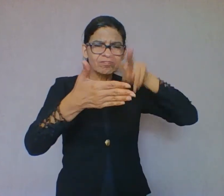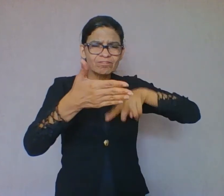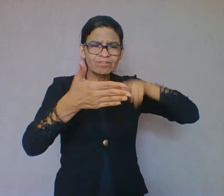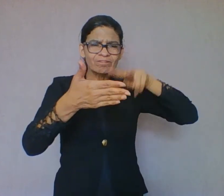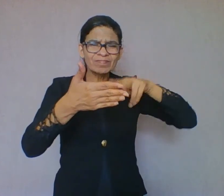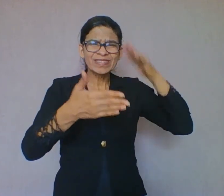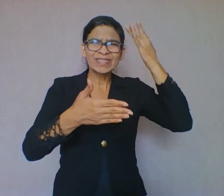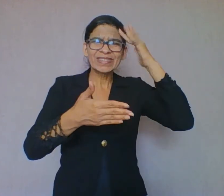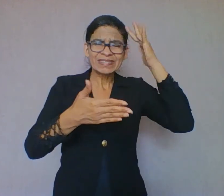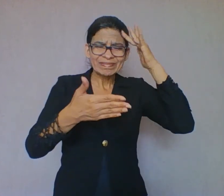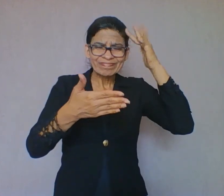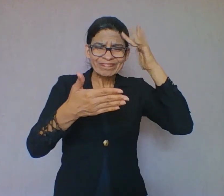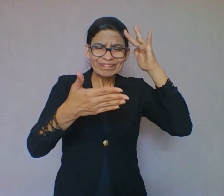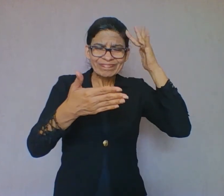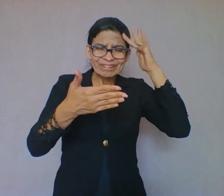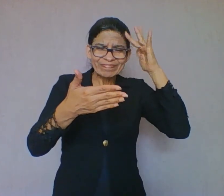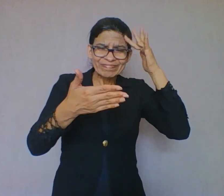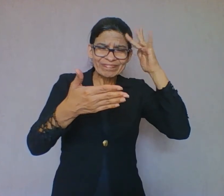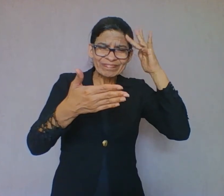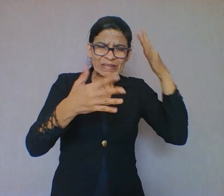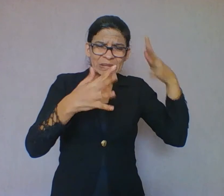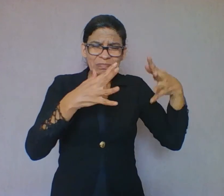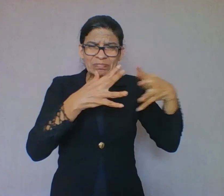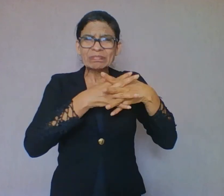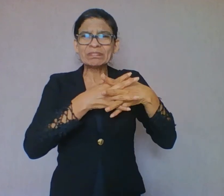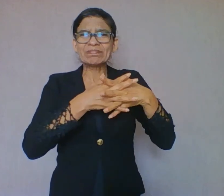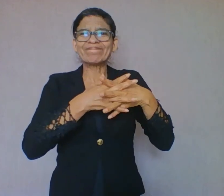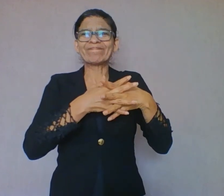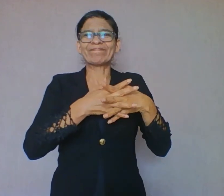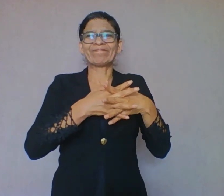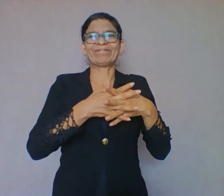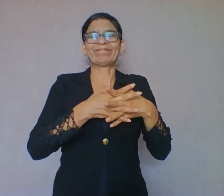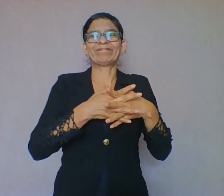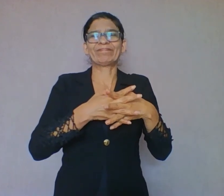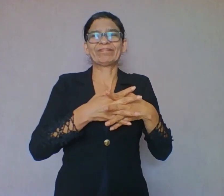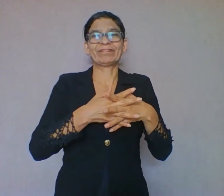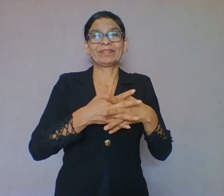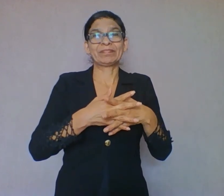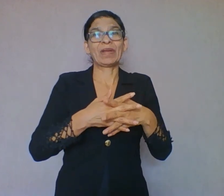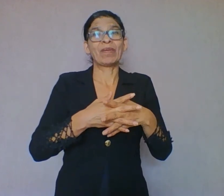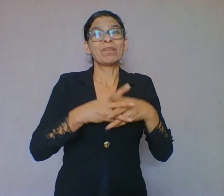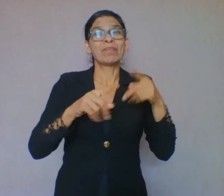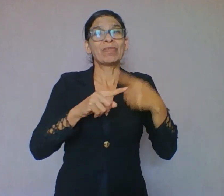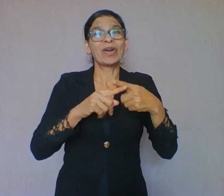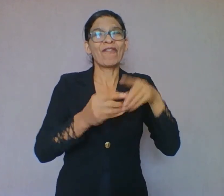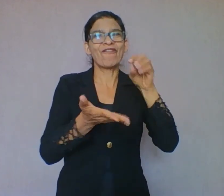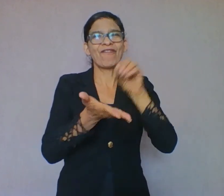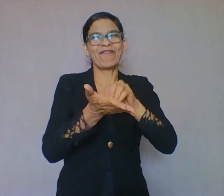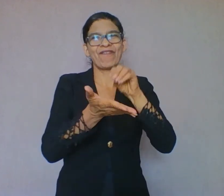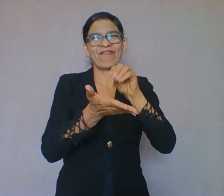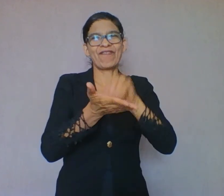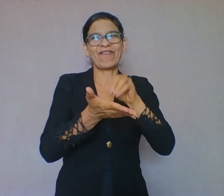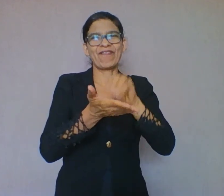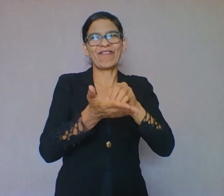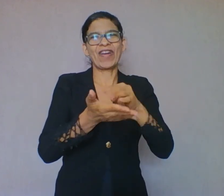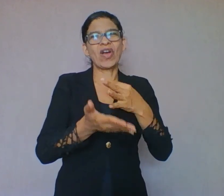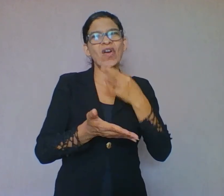equivocada das ideias do texto. Isso decorre da falta de conhecimento prévio do leitor sobre o assunto do texto.